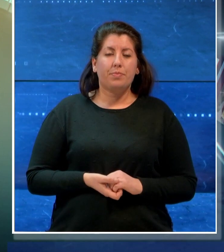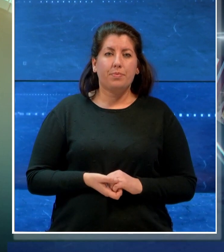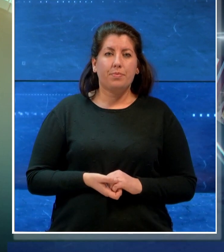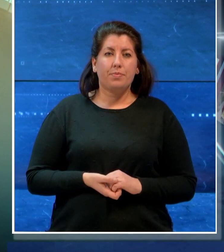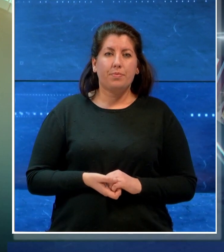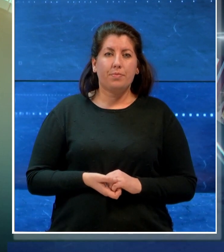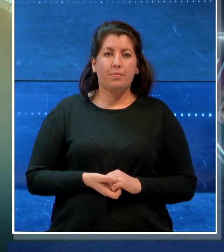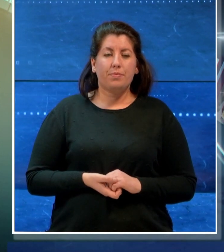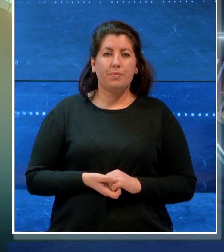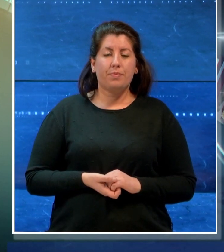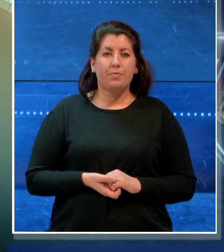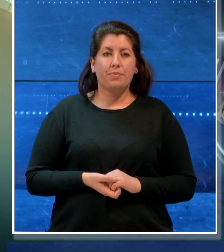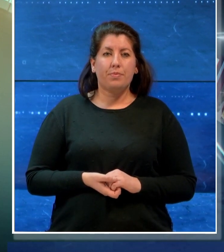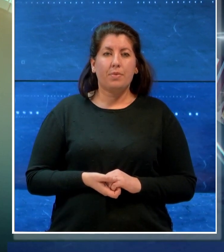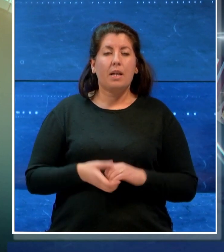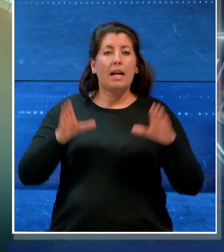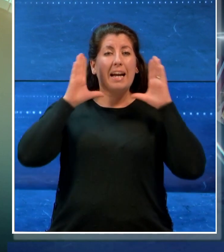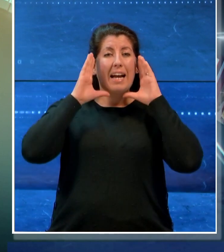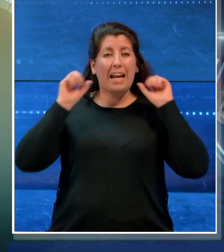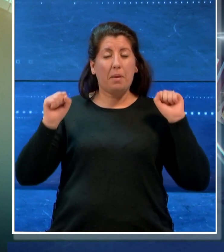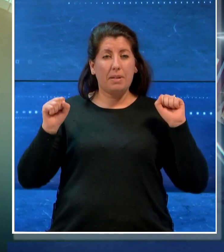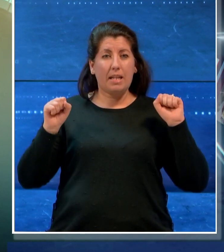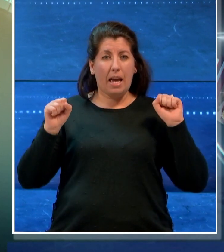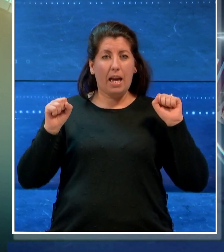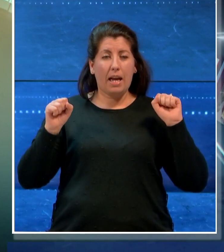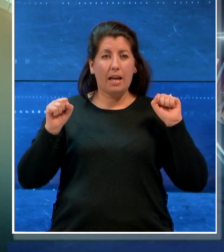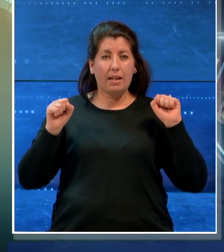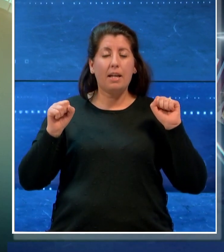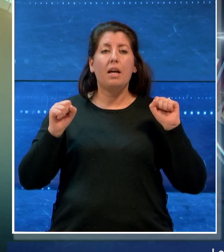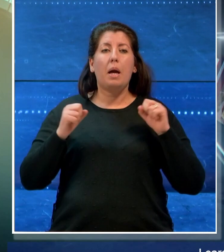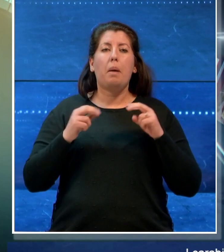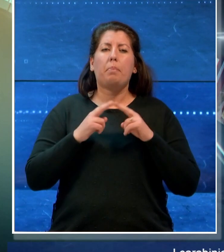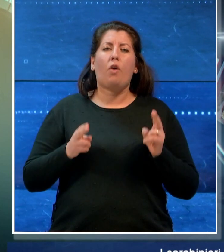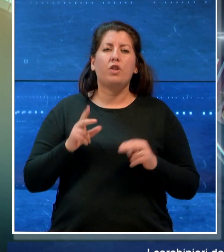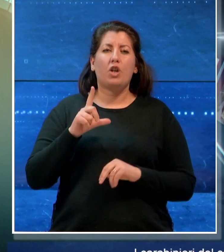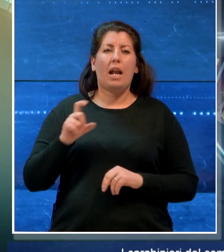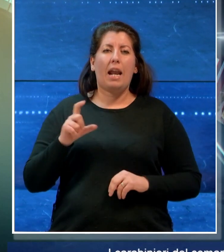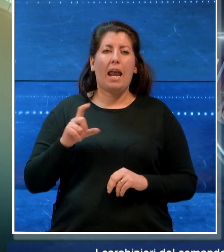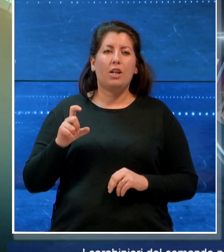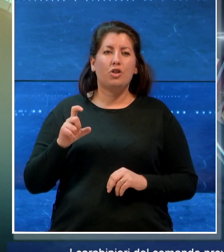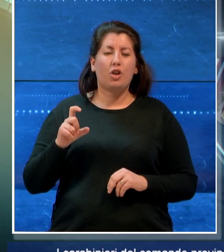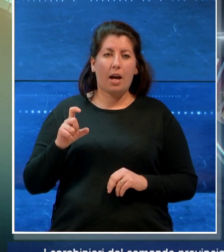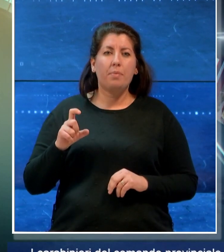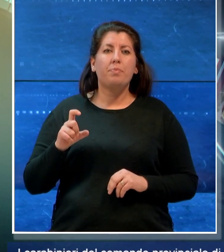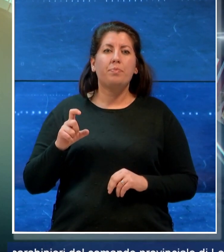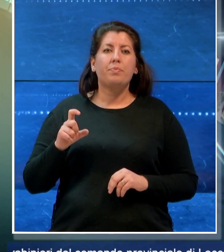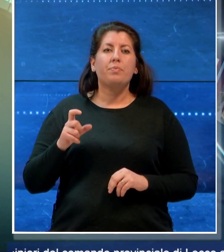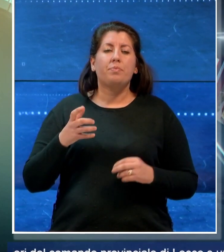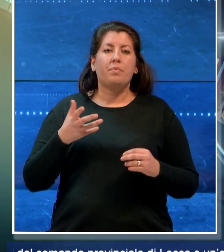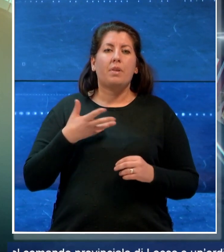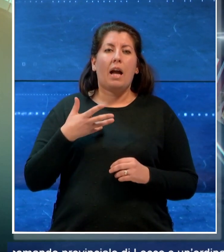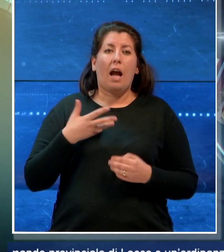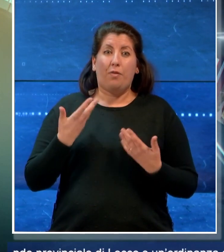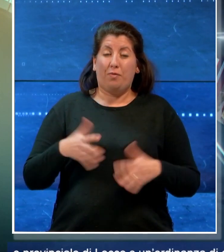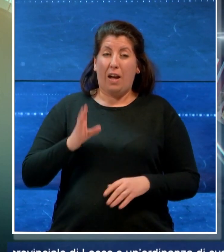I carabinieri del comando provinciale di Lecce hanno emesso